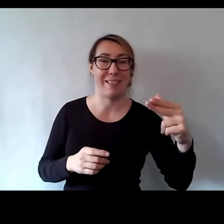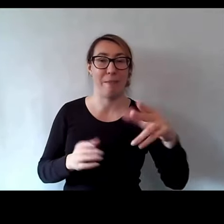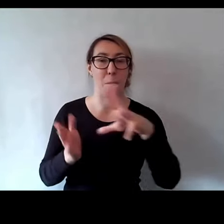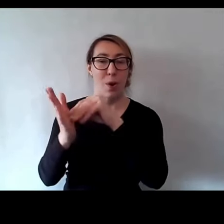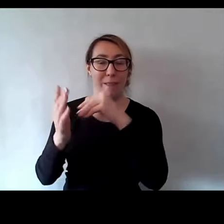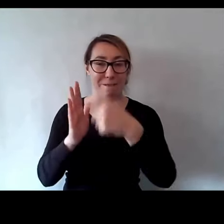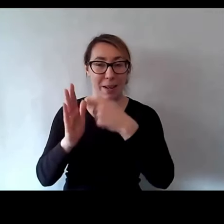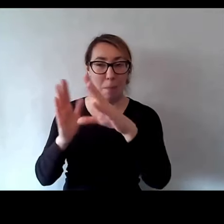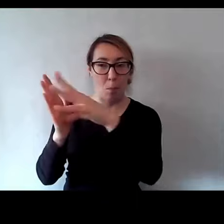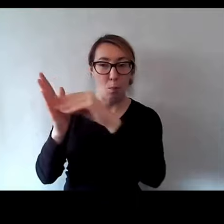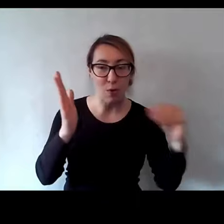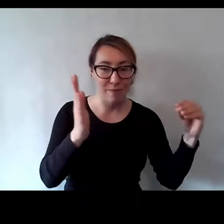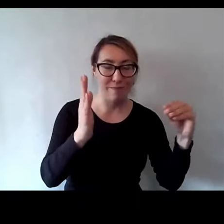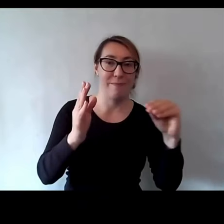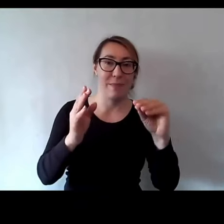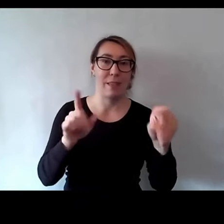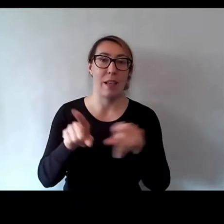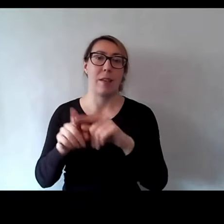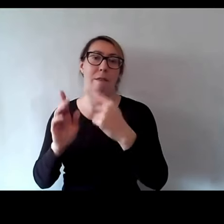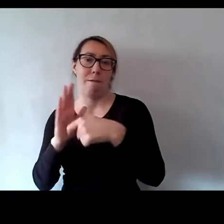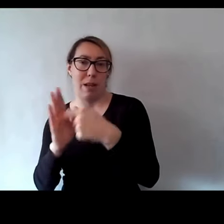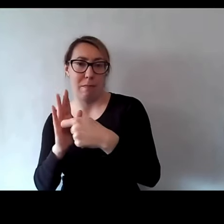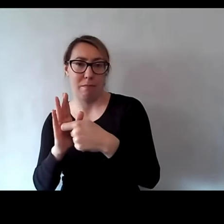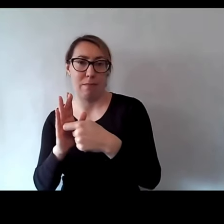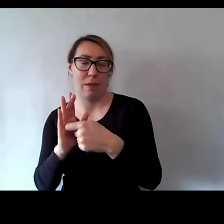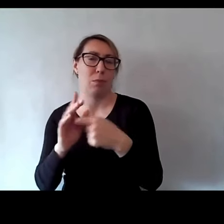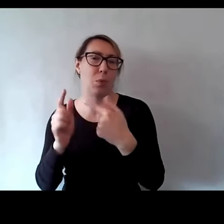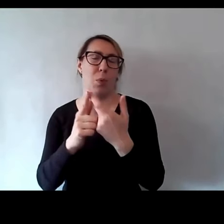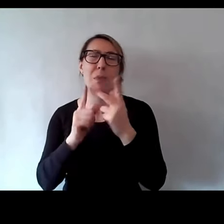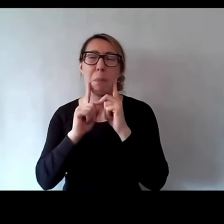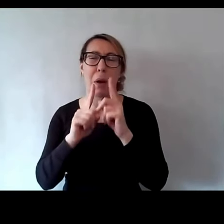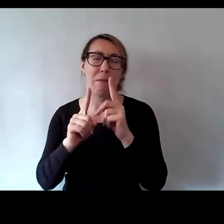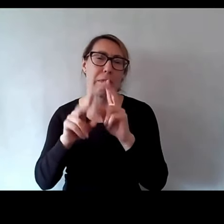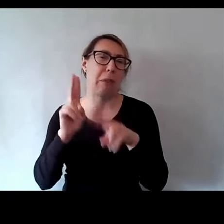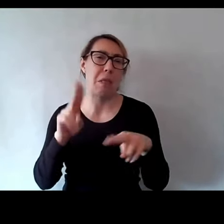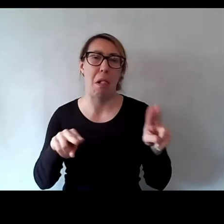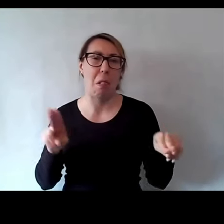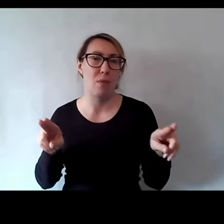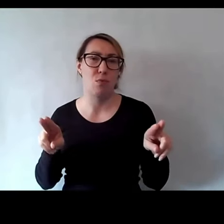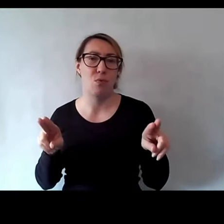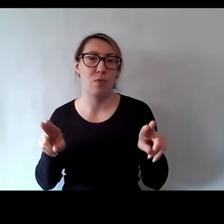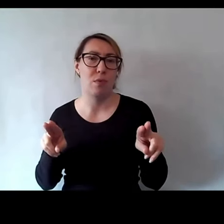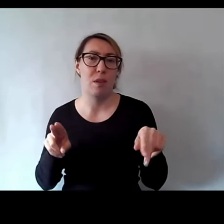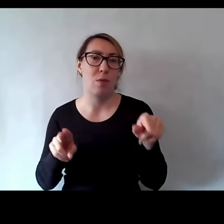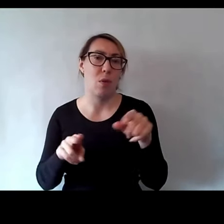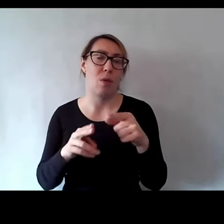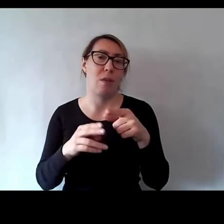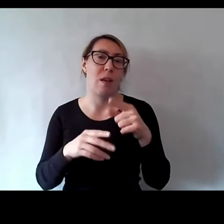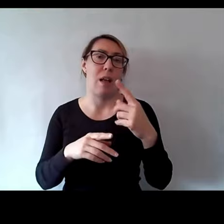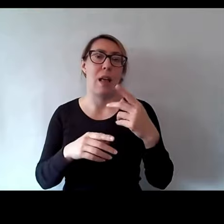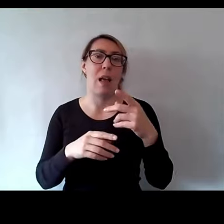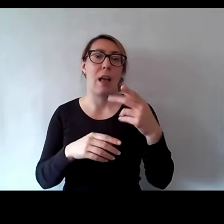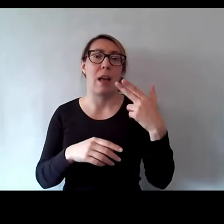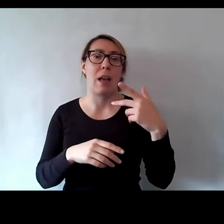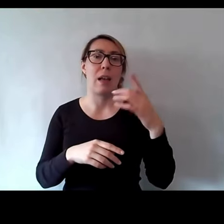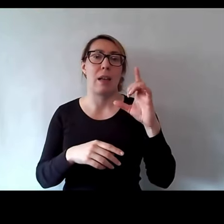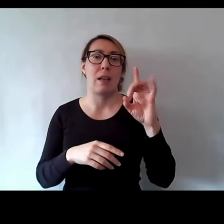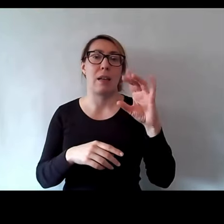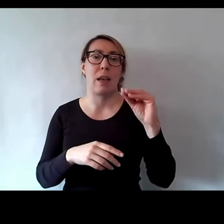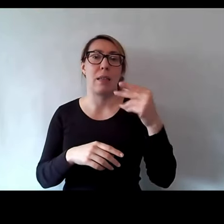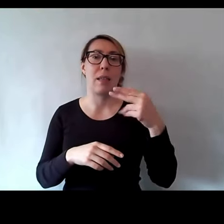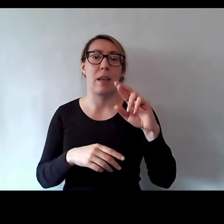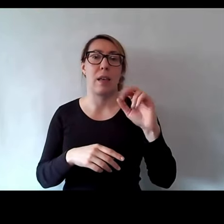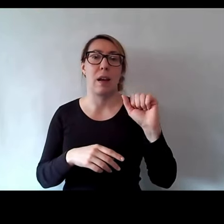ale były też pliki filmowe. Więc to tak naprawdę zależy tutaj od generatora dostępności, czy te pliki